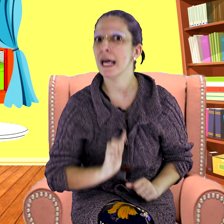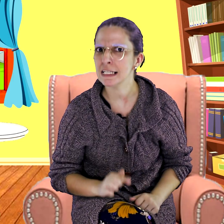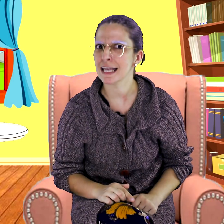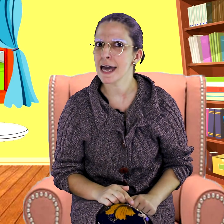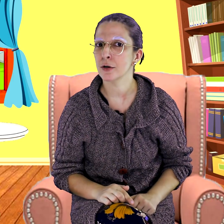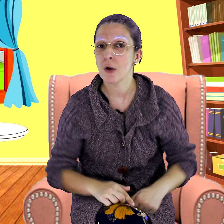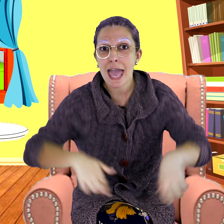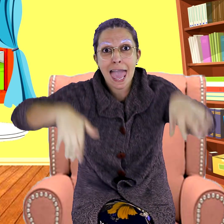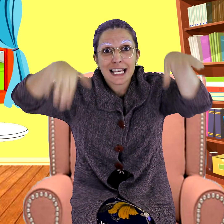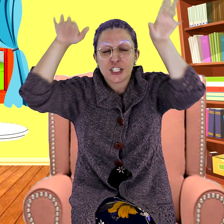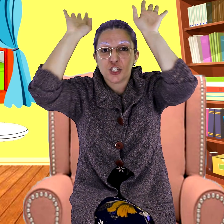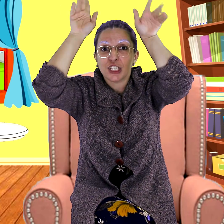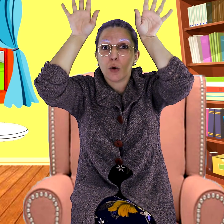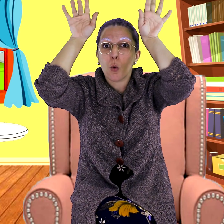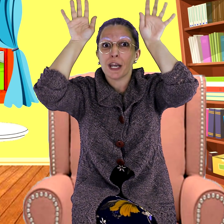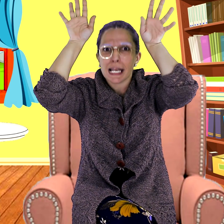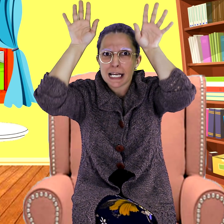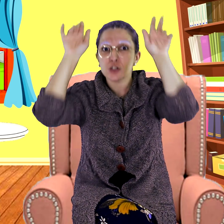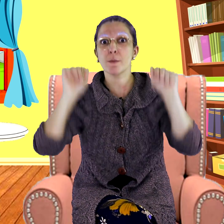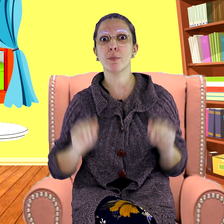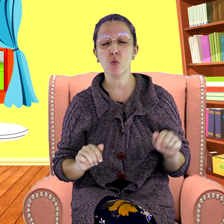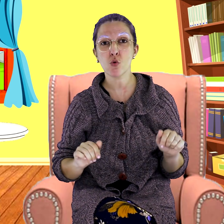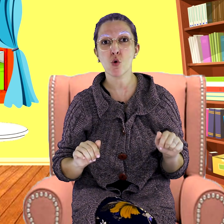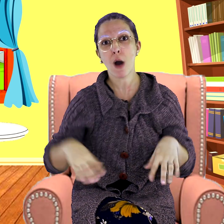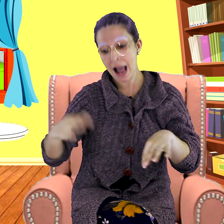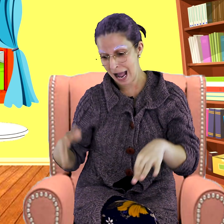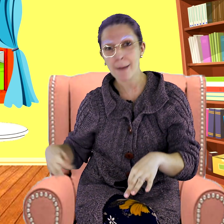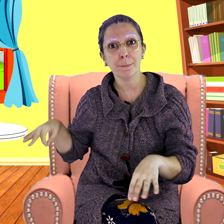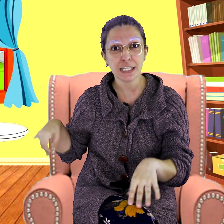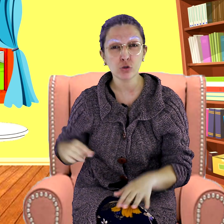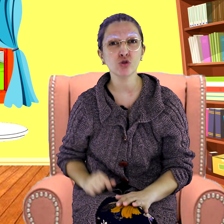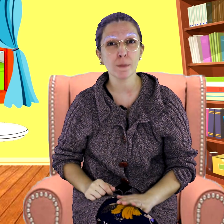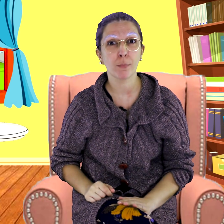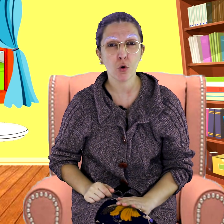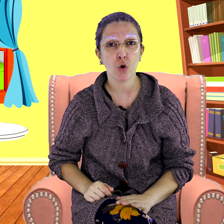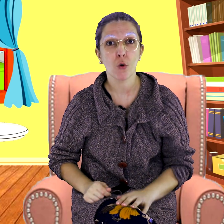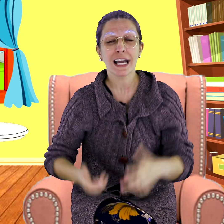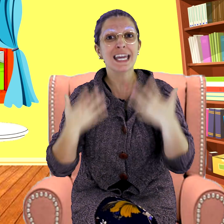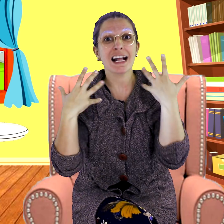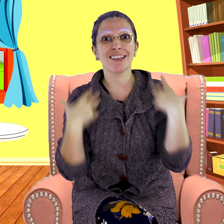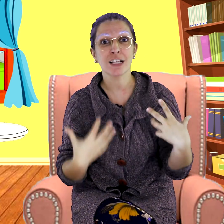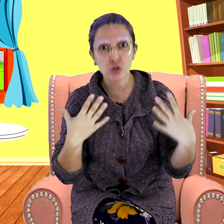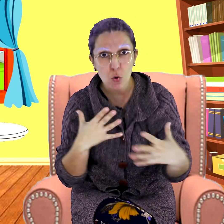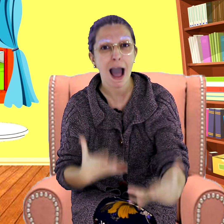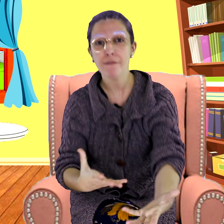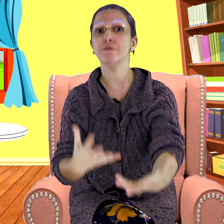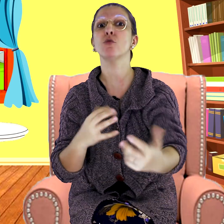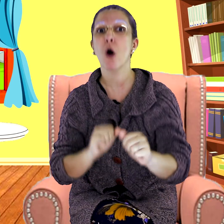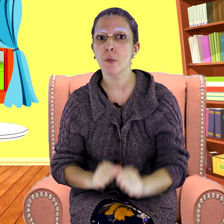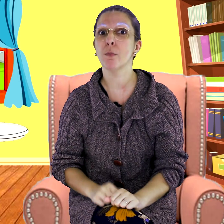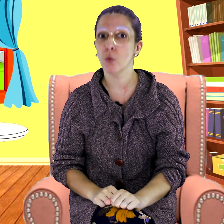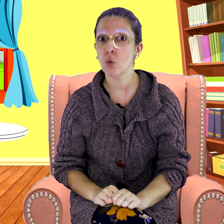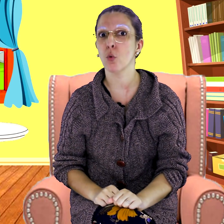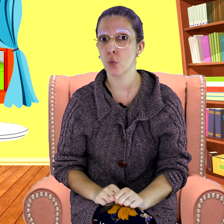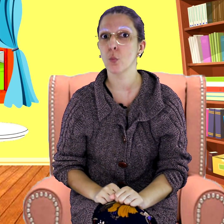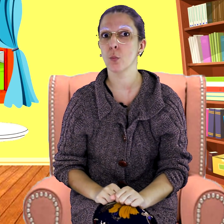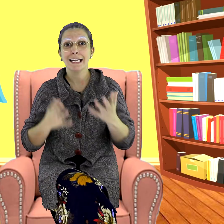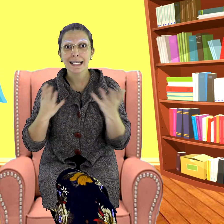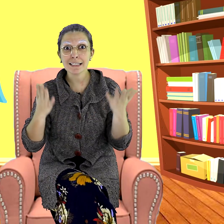elas eram. Elas tinham orelhas de burro, rapinhos de burro e até zurravam como burro. Aquelas